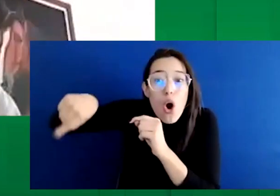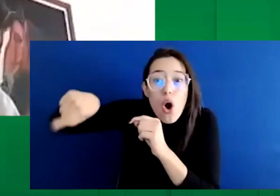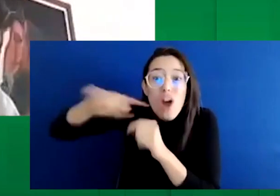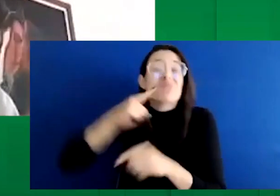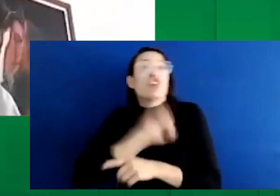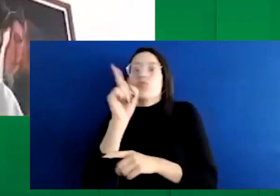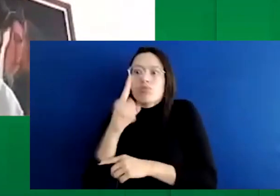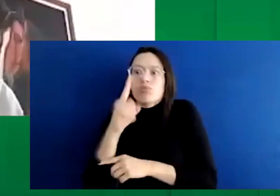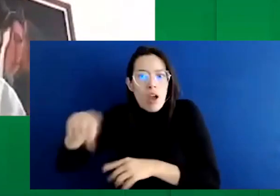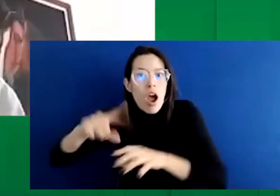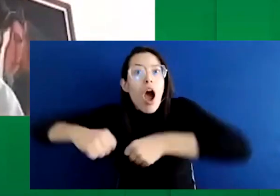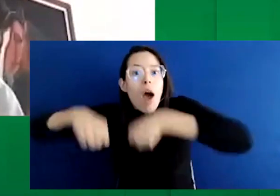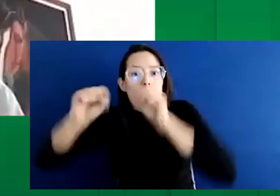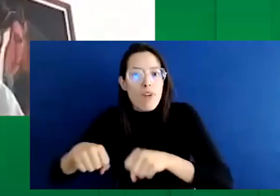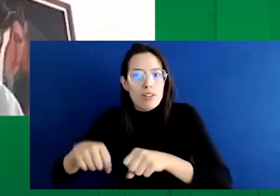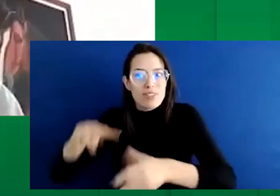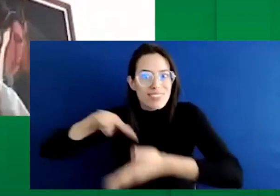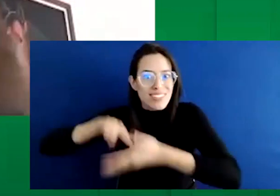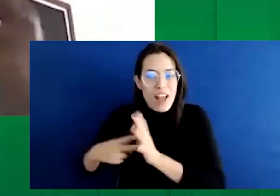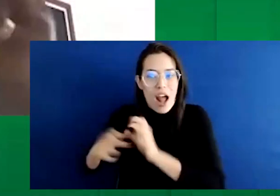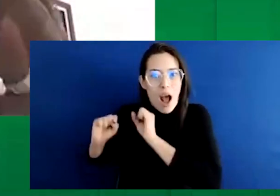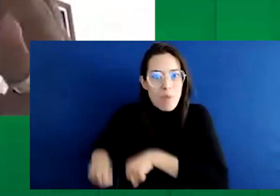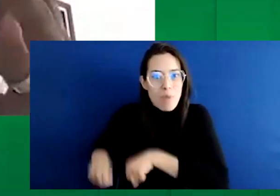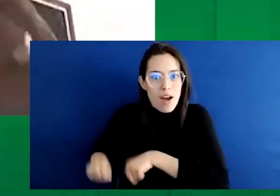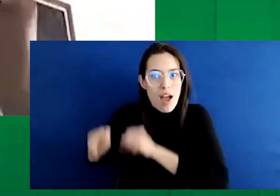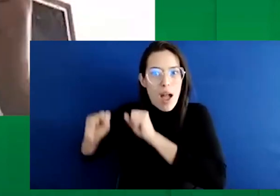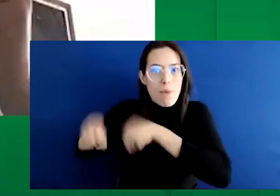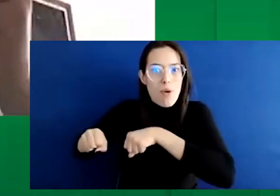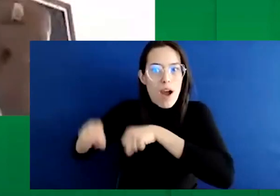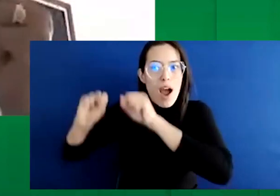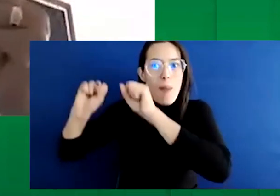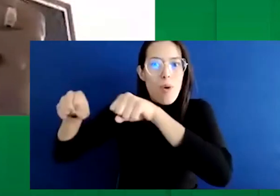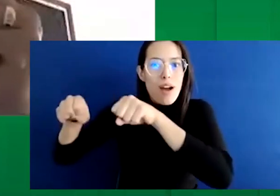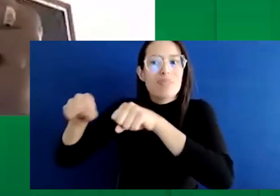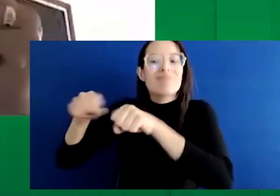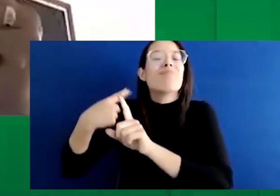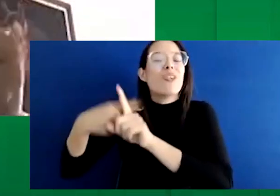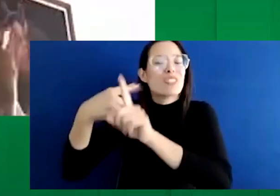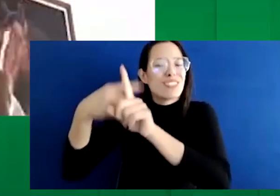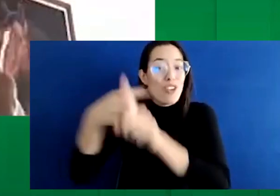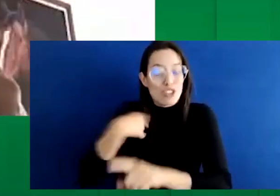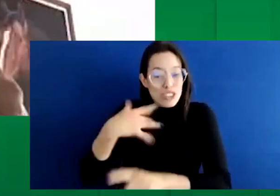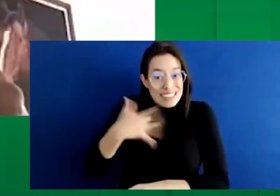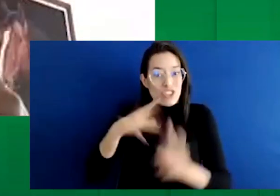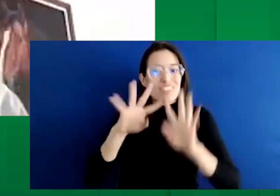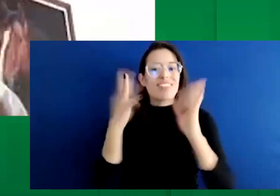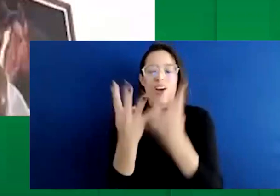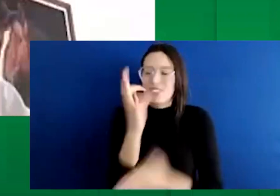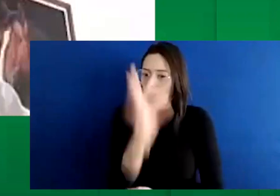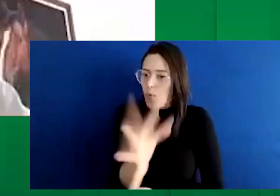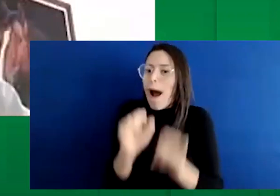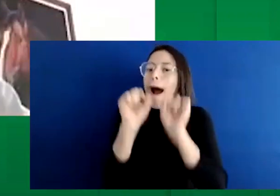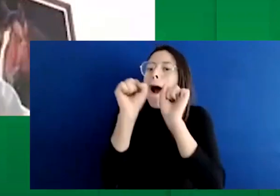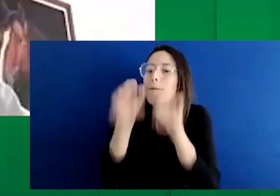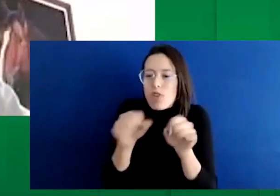objeciones. Lo que quiere decir que tiene buen ambiente. Y en Senado seguramente también lo van a apoyar unánimemente. Mire,